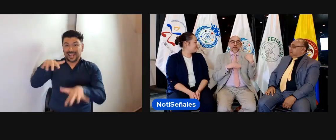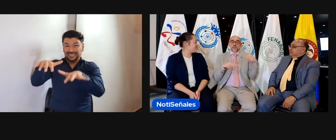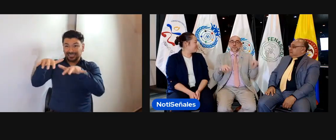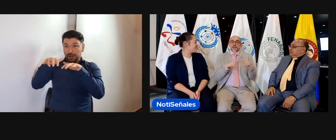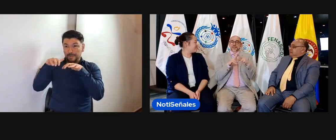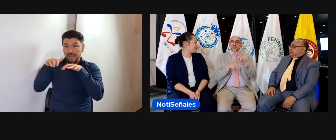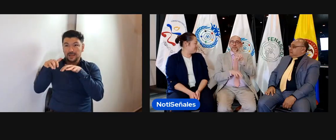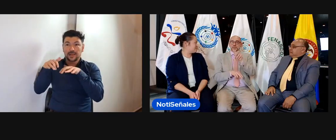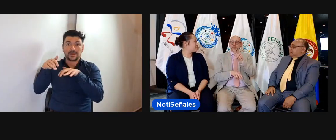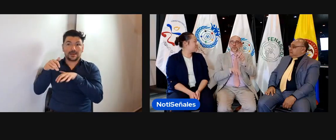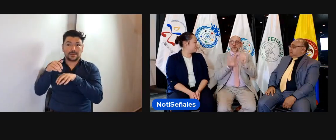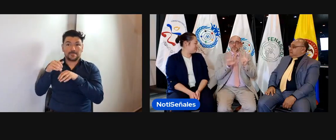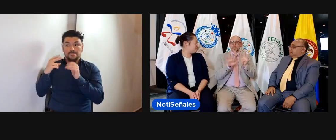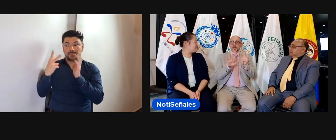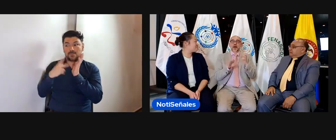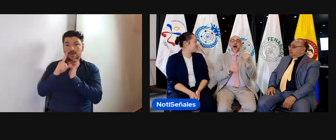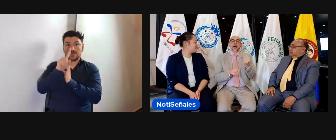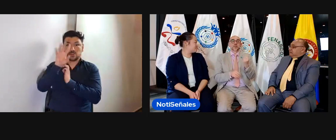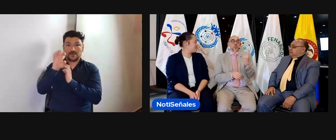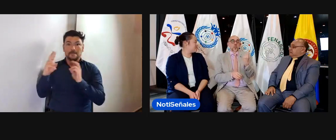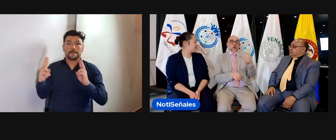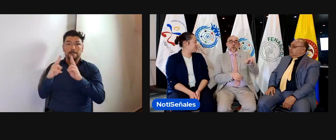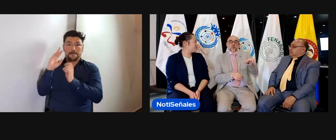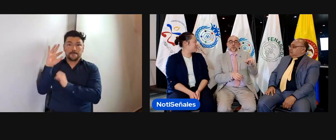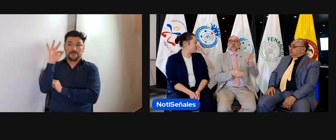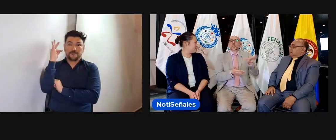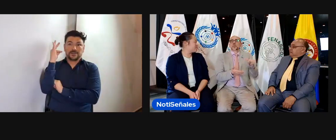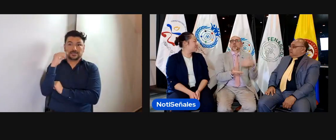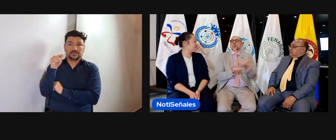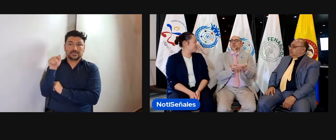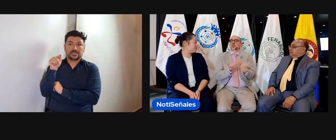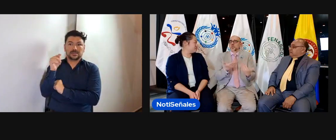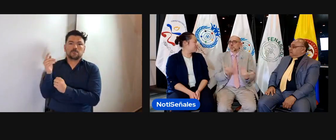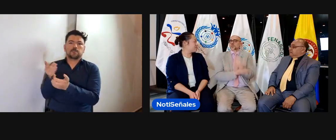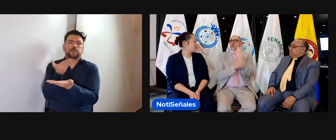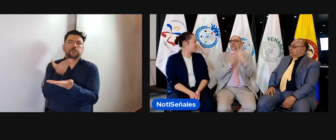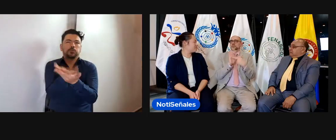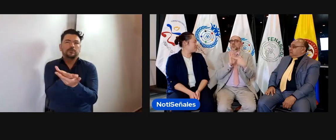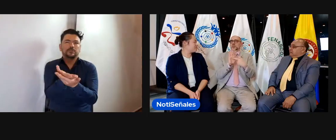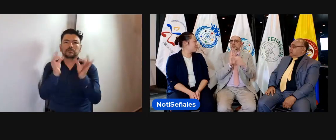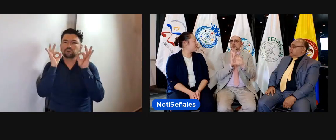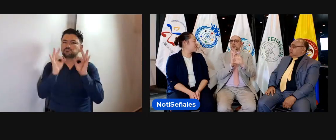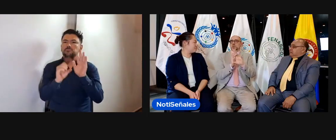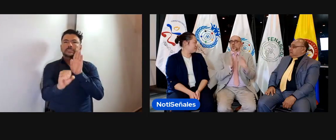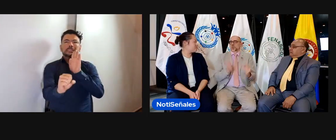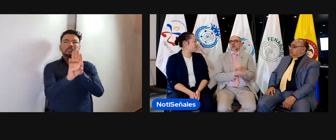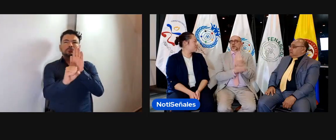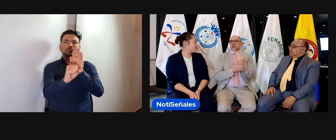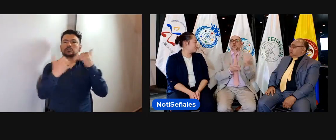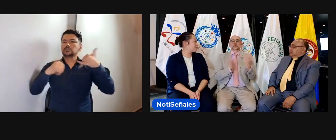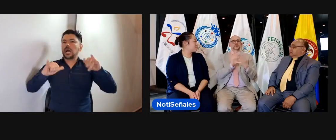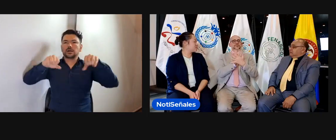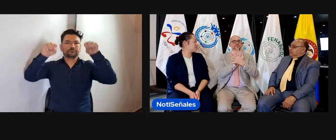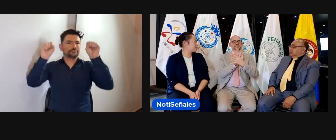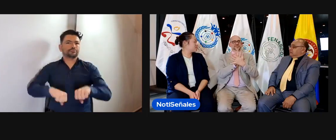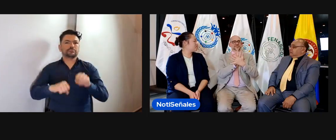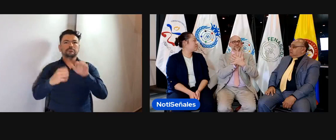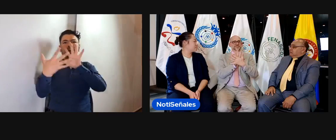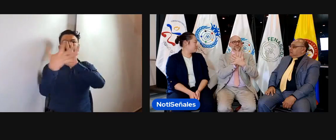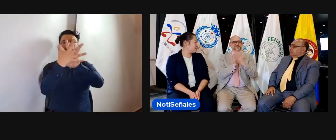bastante viejo. En la asamblea que tuvimos en París en 2019, recibimos una propuesta para un ícono nuevo,